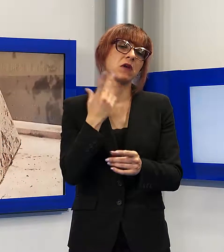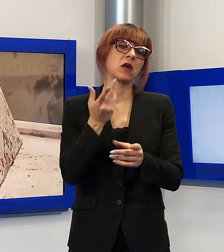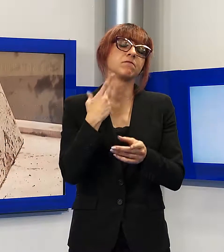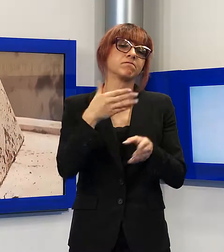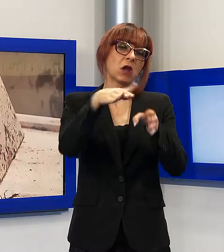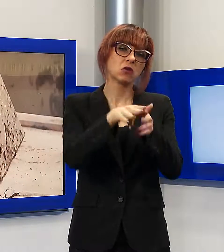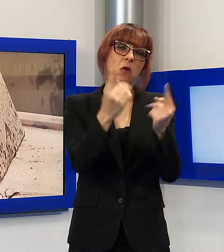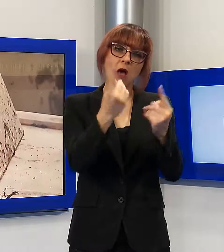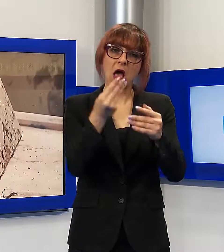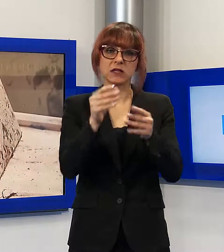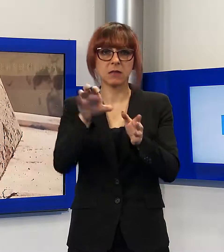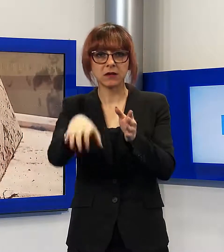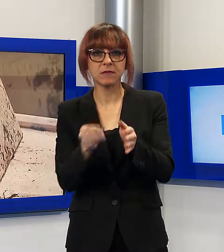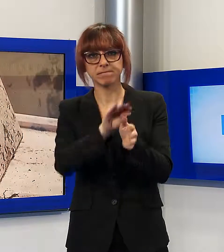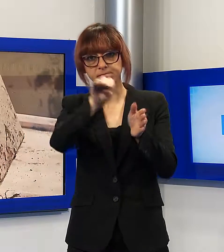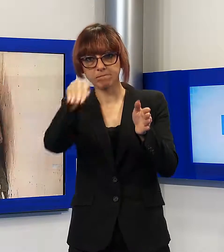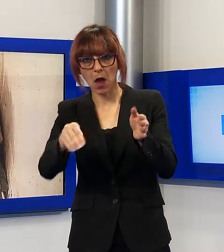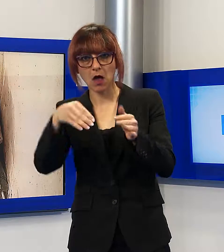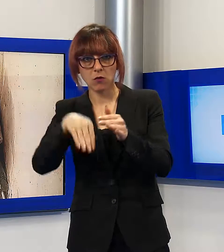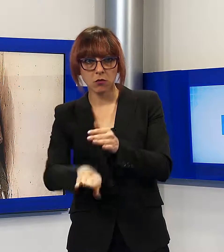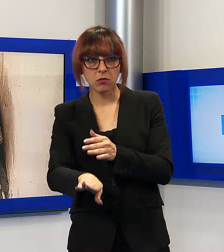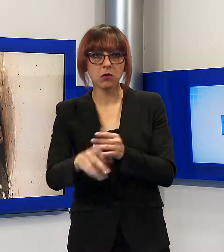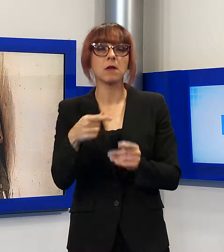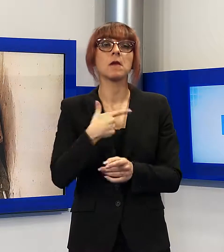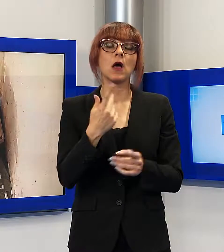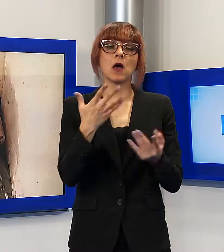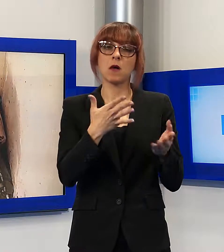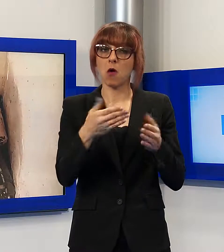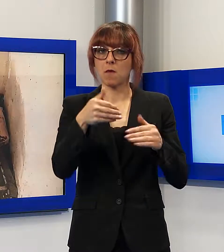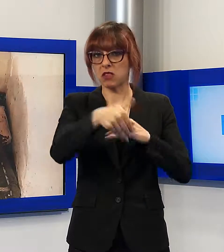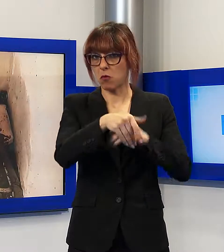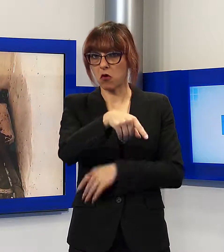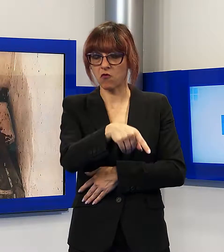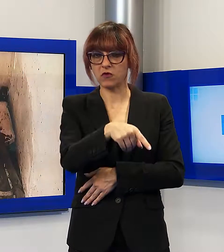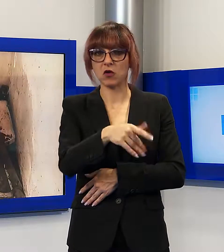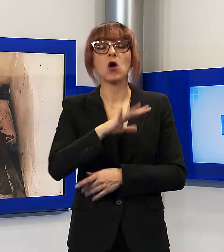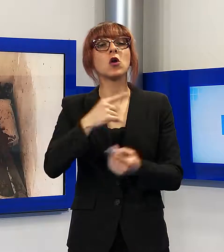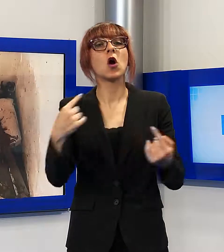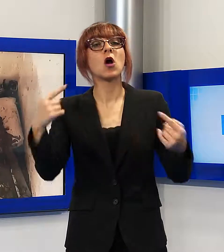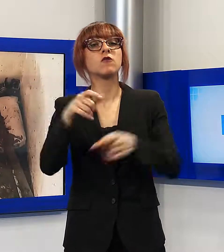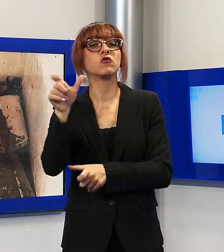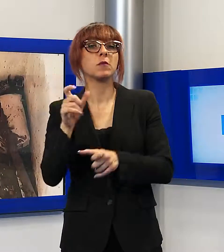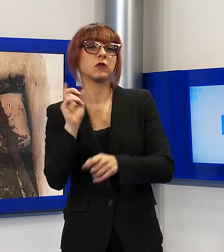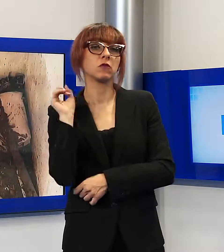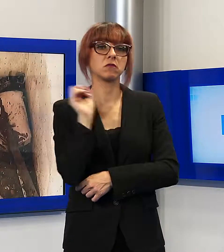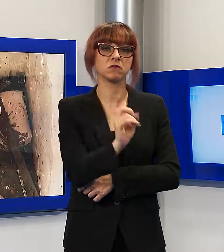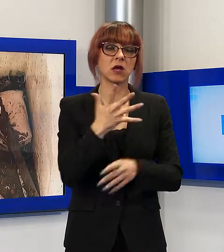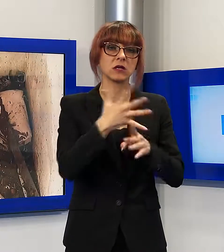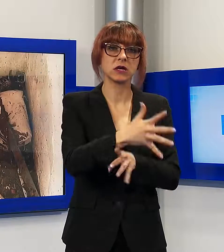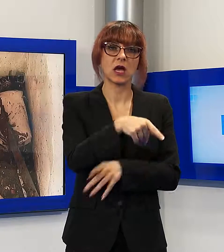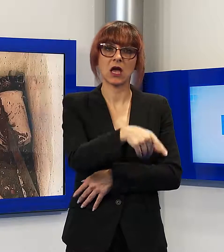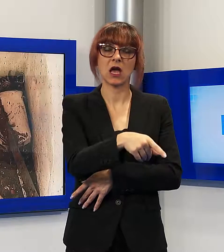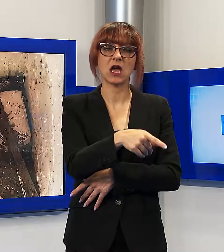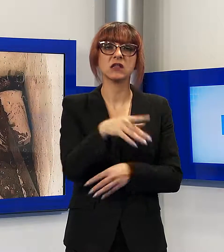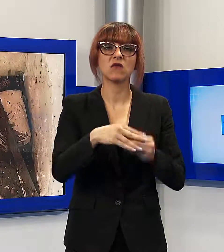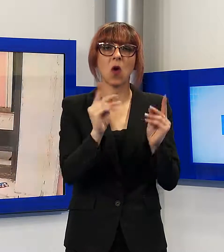è diventato un rifugio per disperati che probabilmente ci dormono, che sicuramente lo usano come se fosse un bagno, visto che il